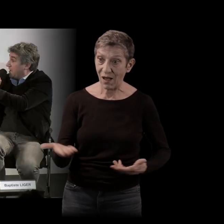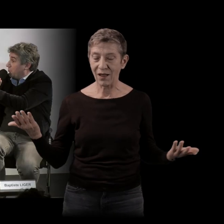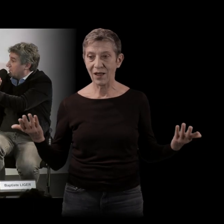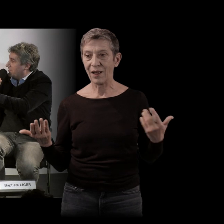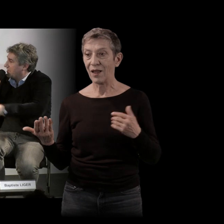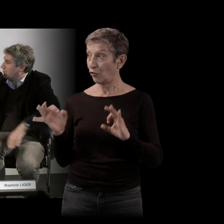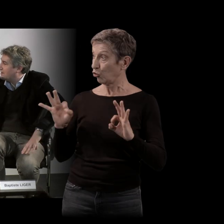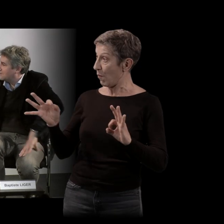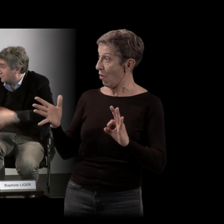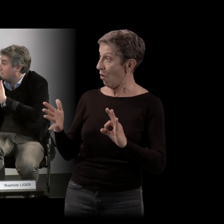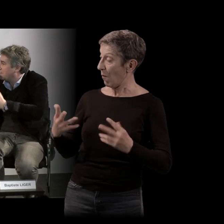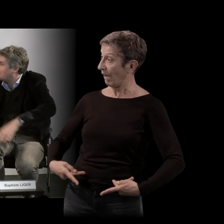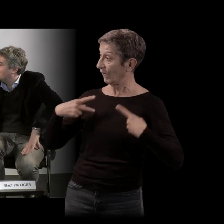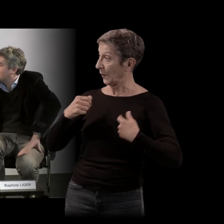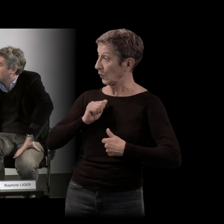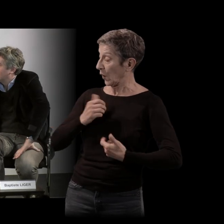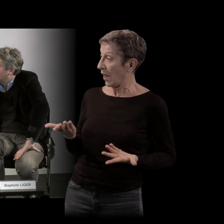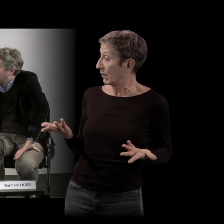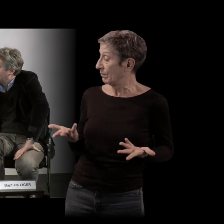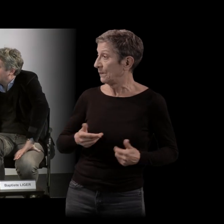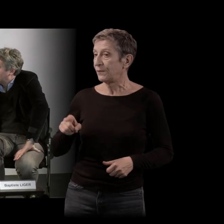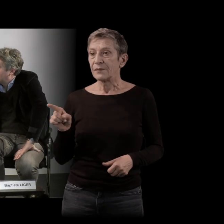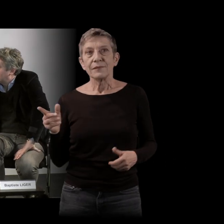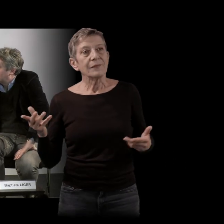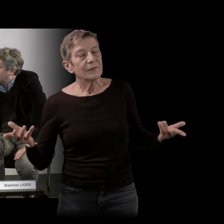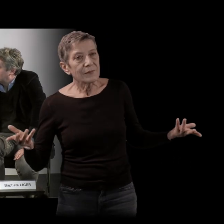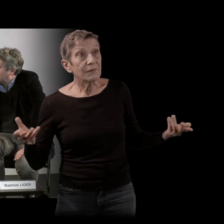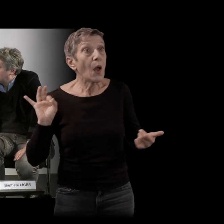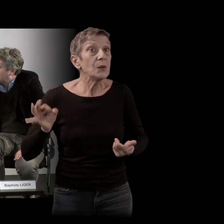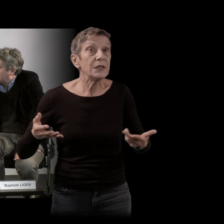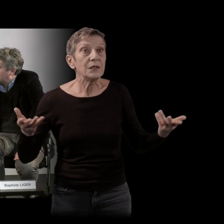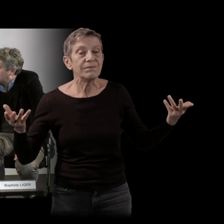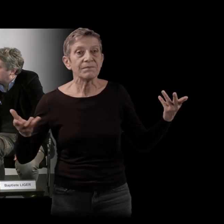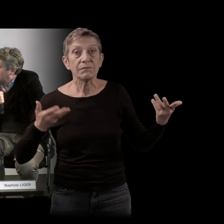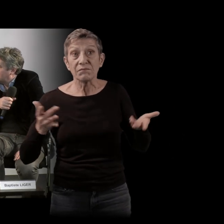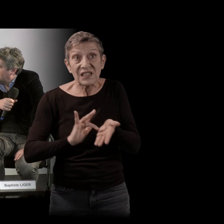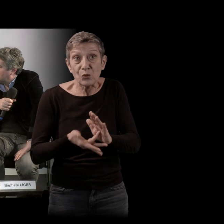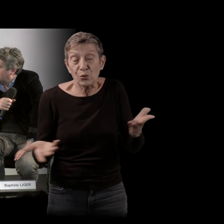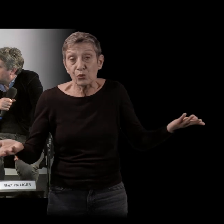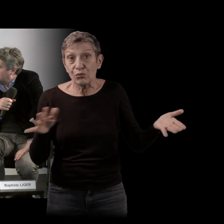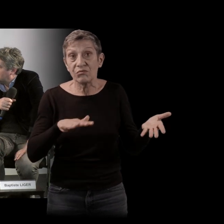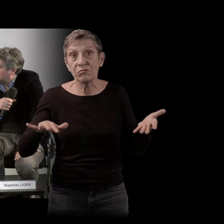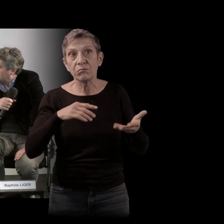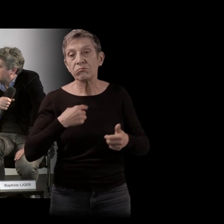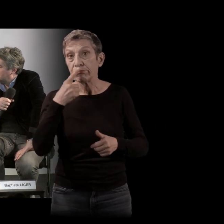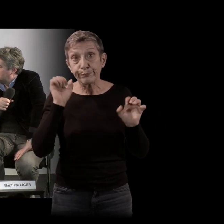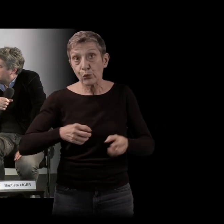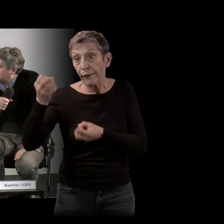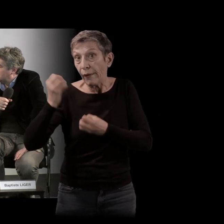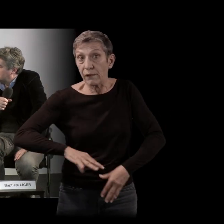rapport à sa vie personnelle ? Sa privée ? Oui. Mais un peu tout, je pense que ça peut nous arriver, c un jour où on se réveille et puis on se dit mais putain, j